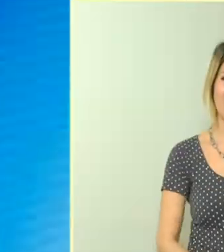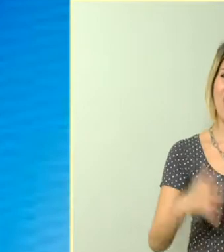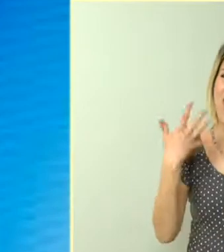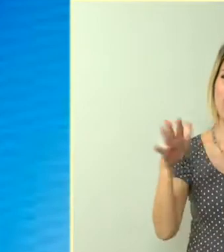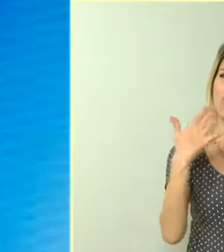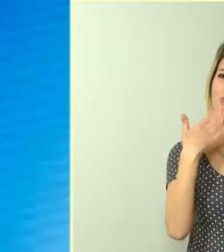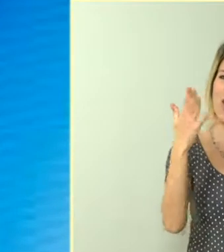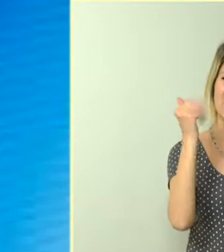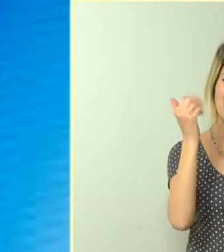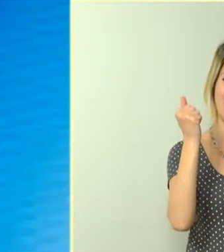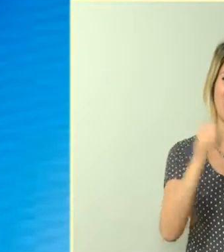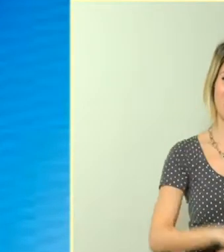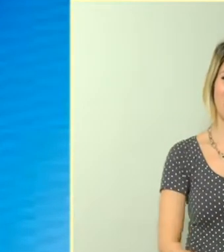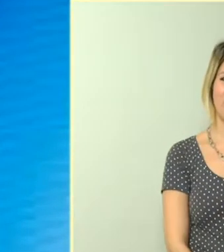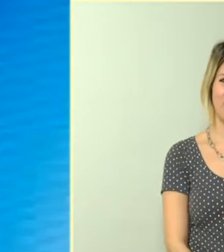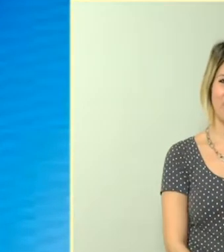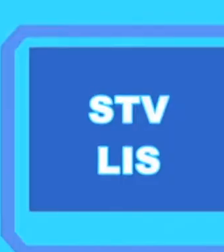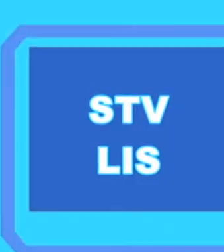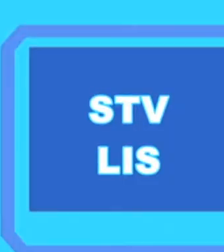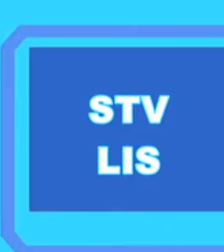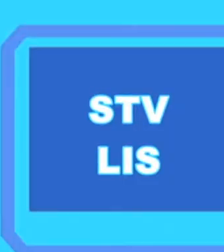E tutto Grazie Arrivederci